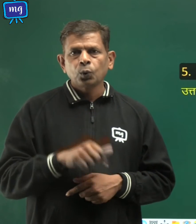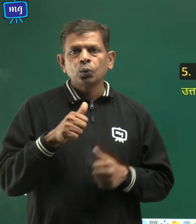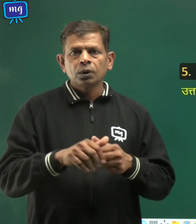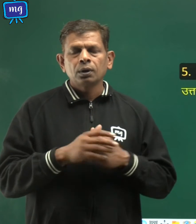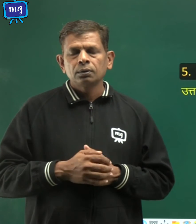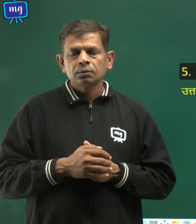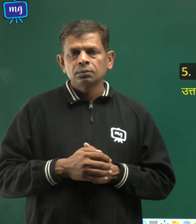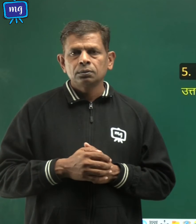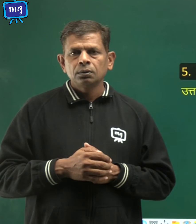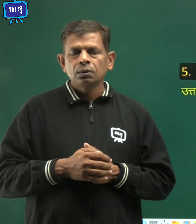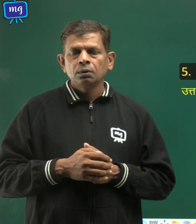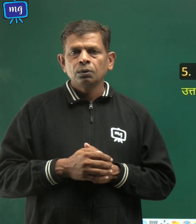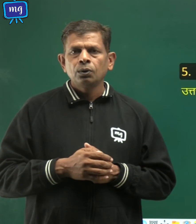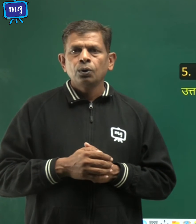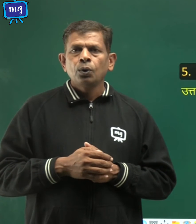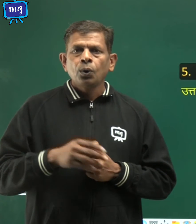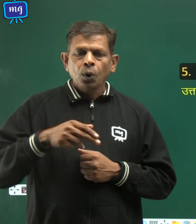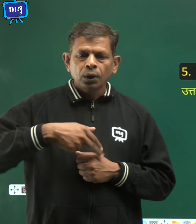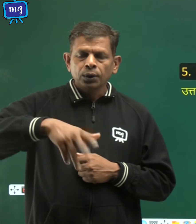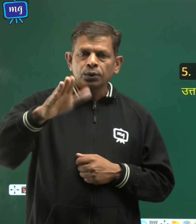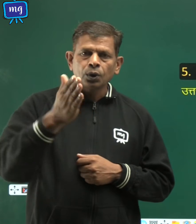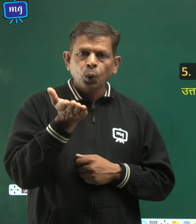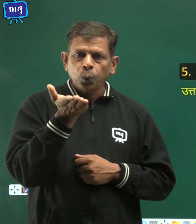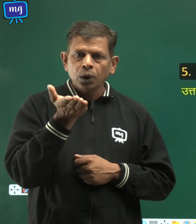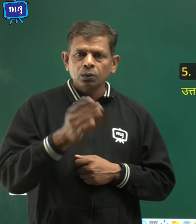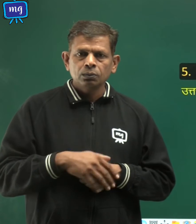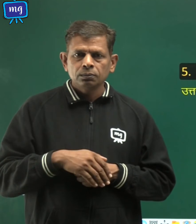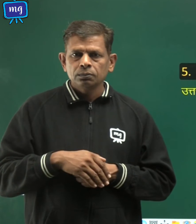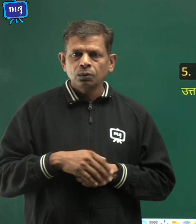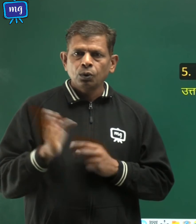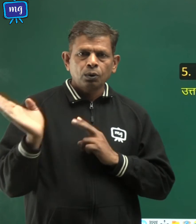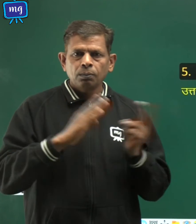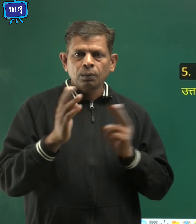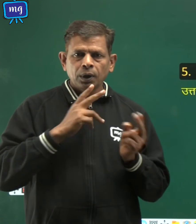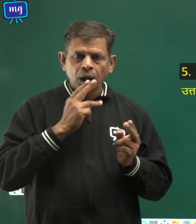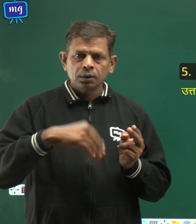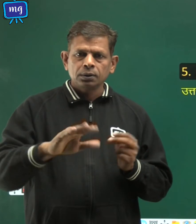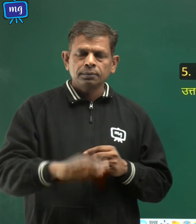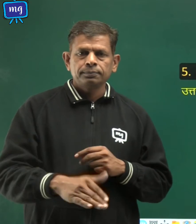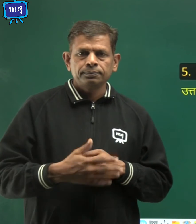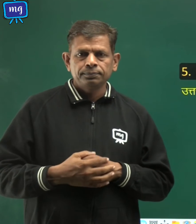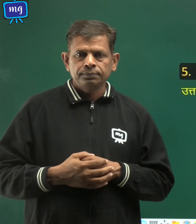उत्तर गतिशील वायू पवन के लाती है